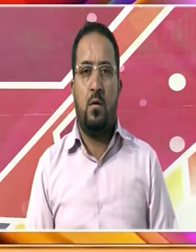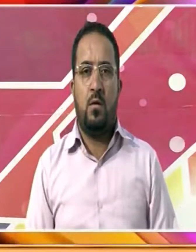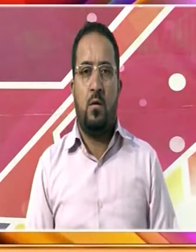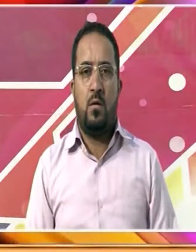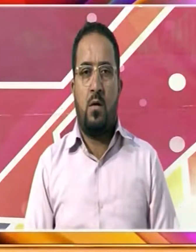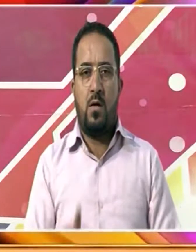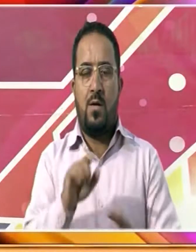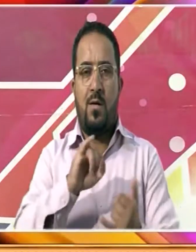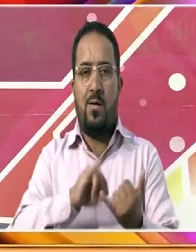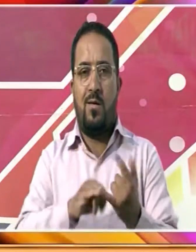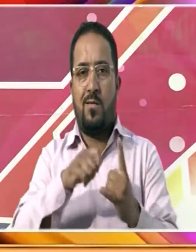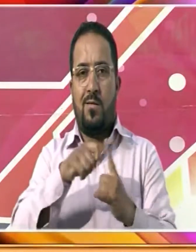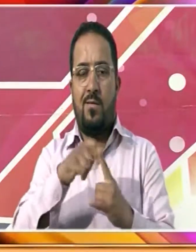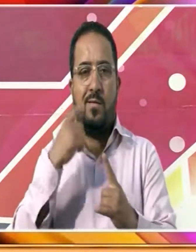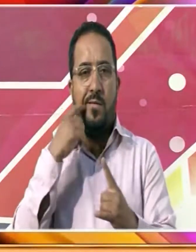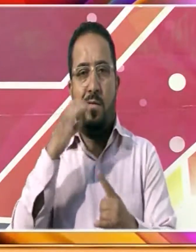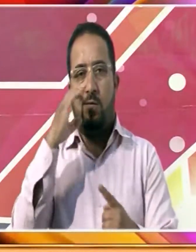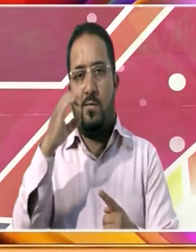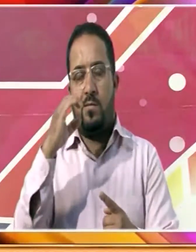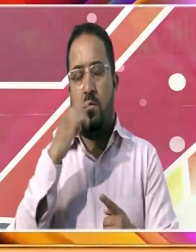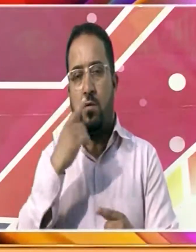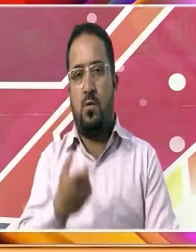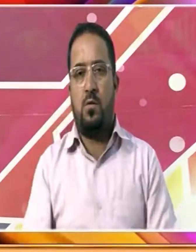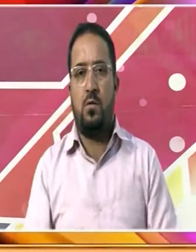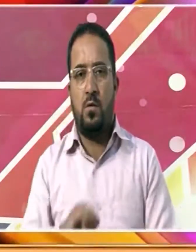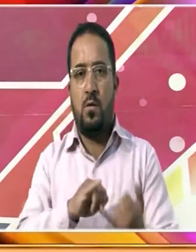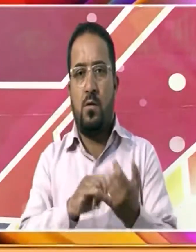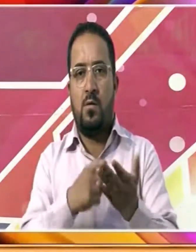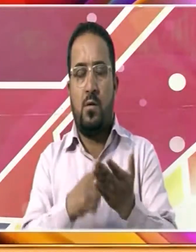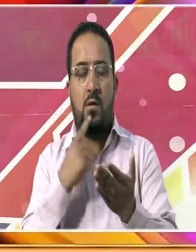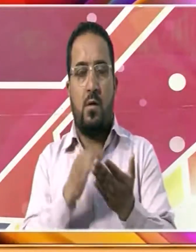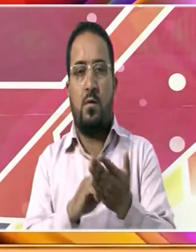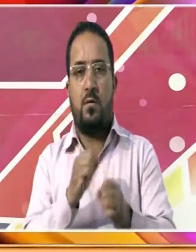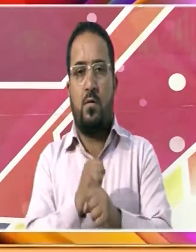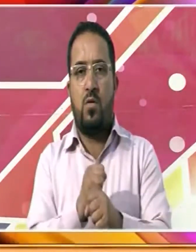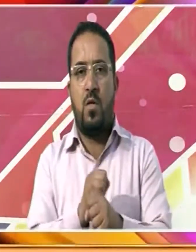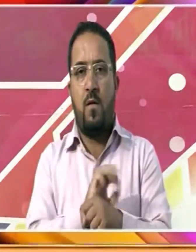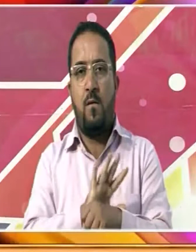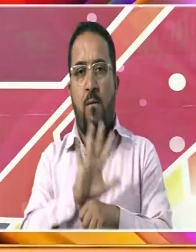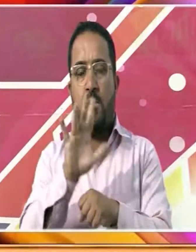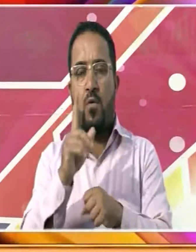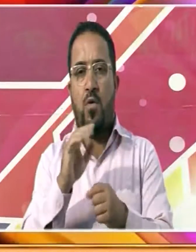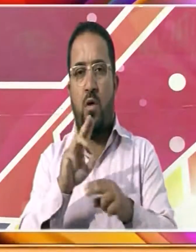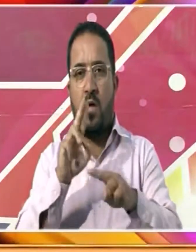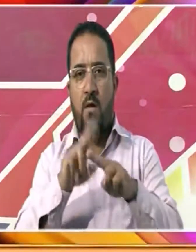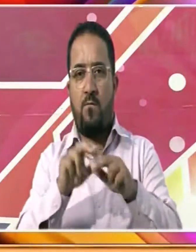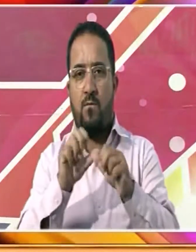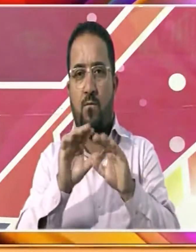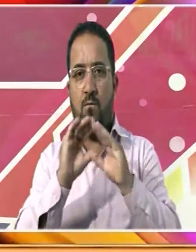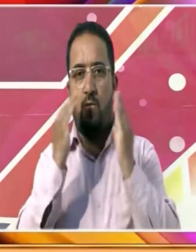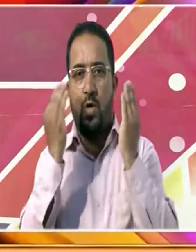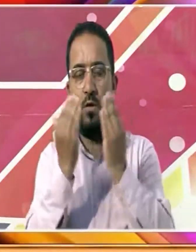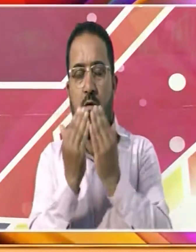ایس کے آئی سی سی سری نگر میں منقضہ ماحولیات کے عالمی دن کے موقع پر